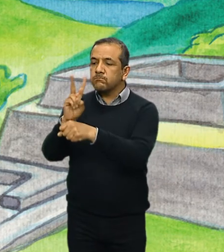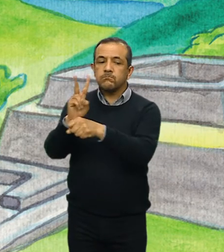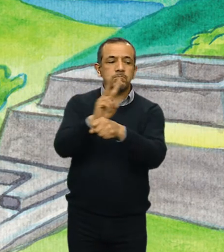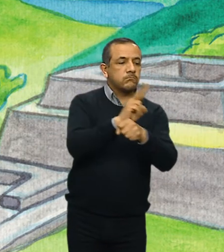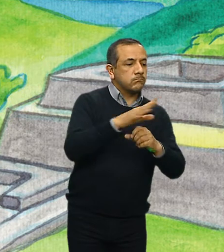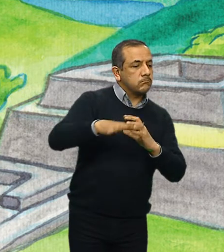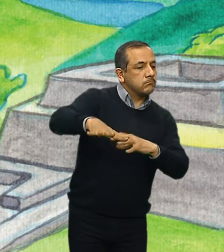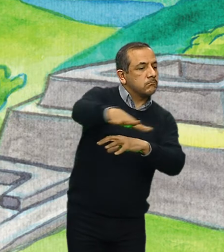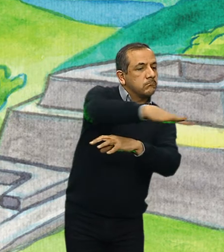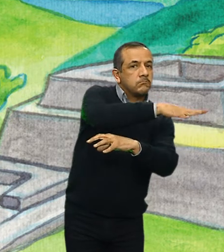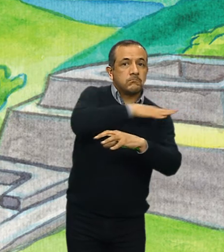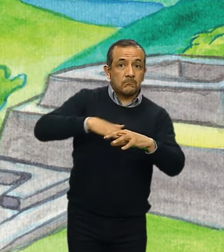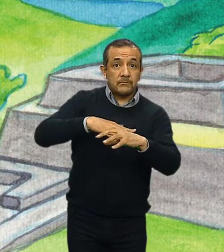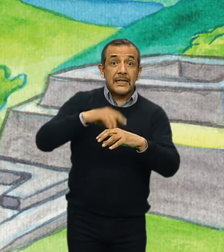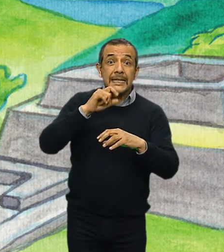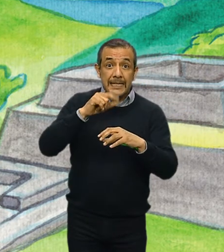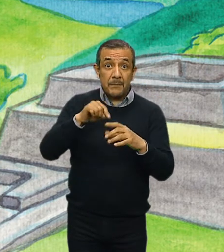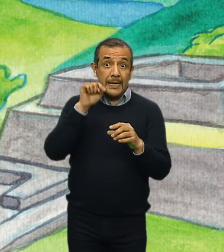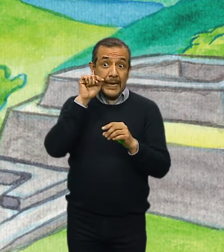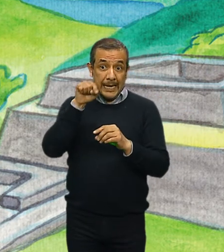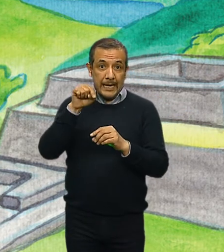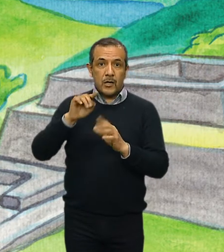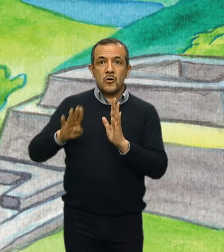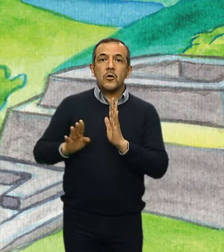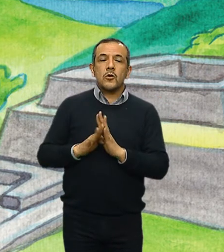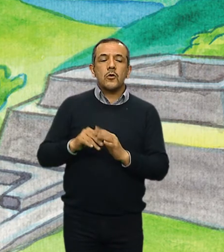Así como una ventaja ante un ataque militar.